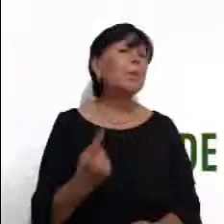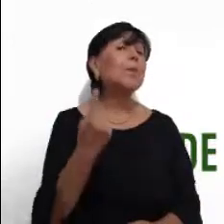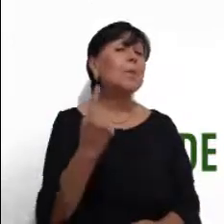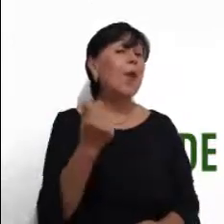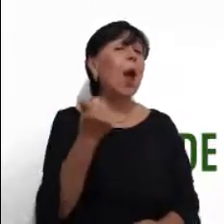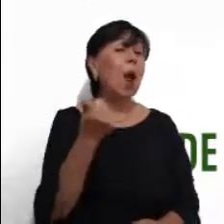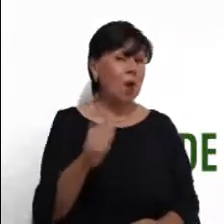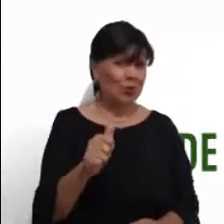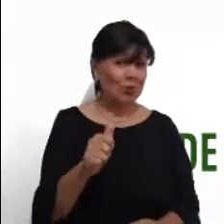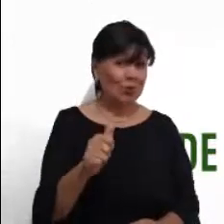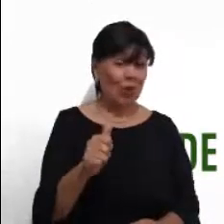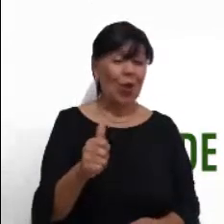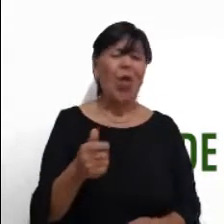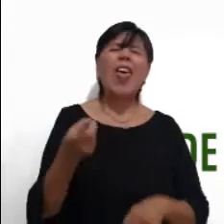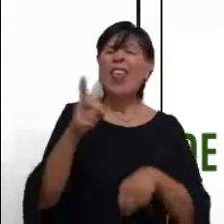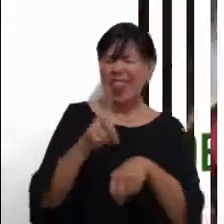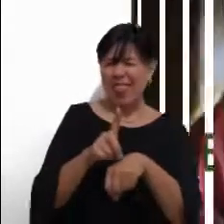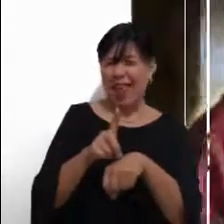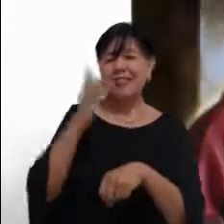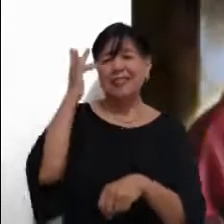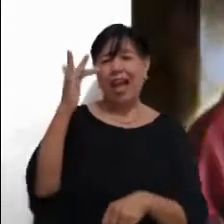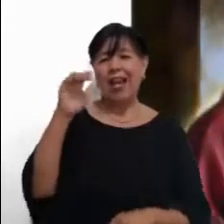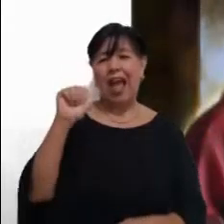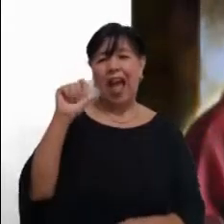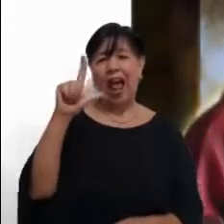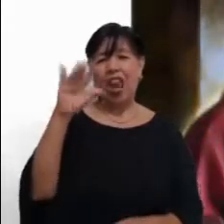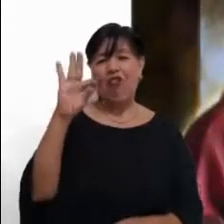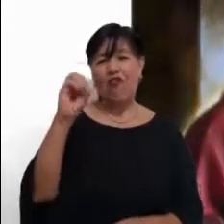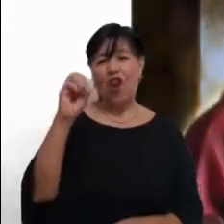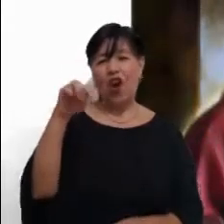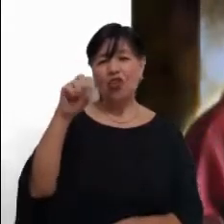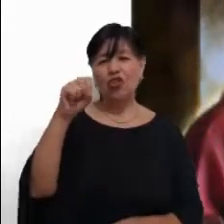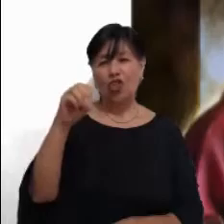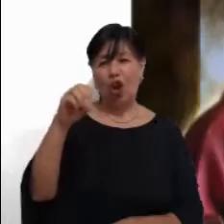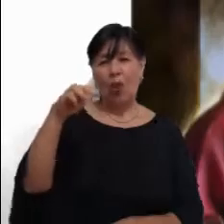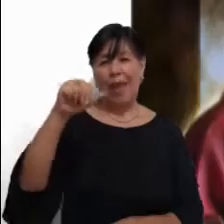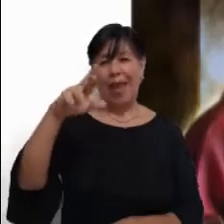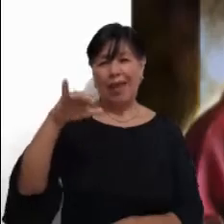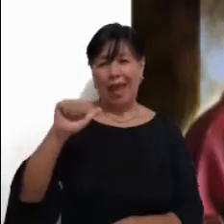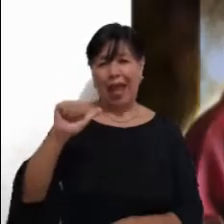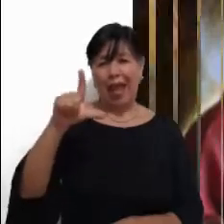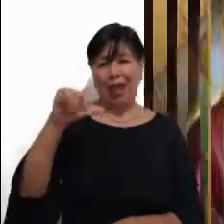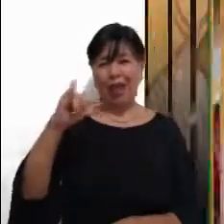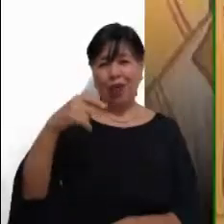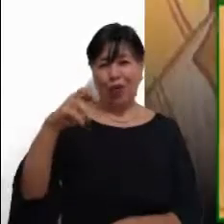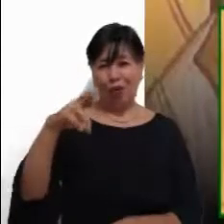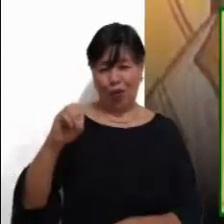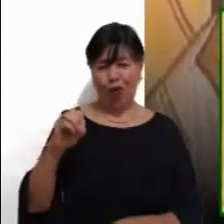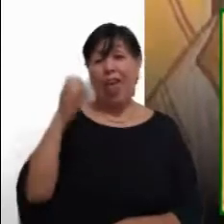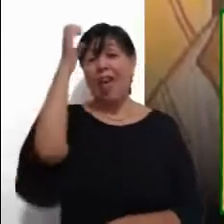Primero de Agosto, San Alfonso María del Ligorio. Evangelio de San Mateo 14,